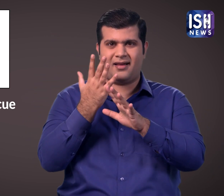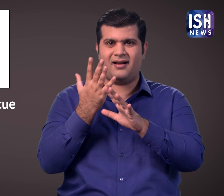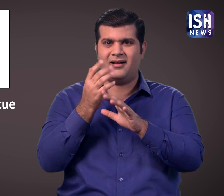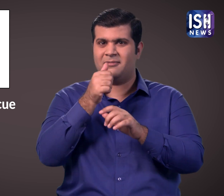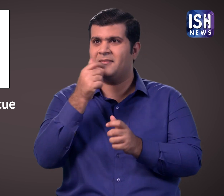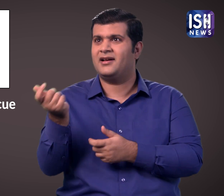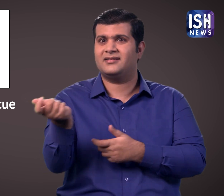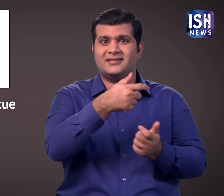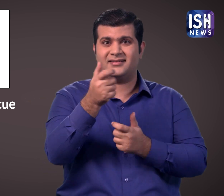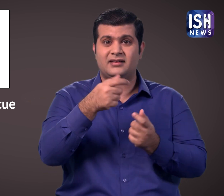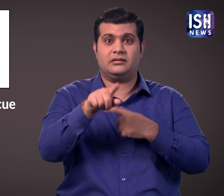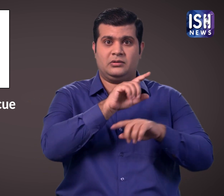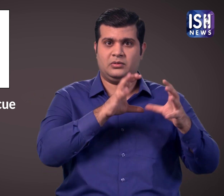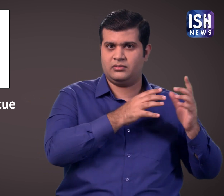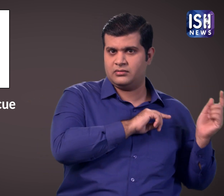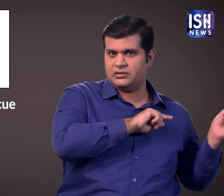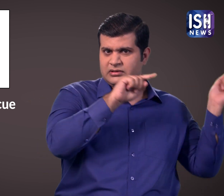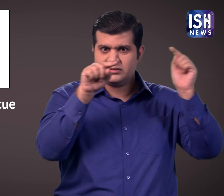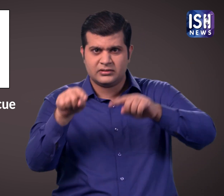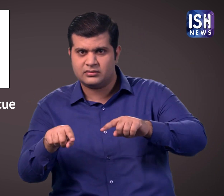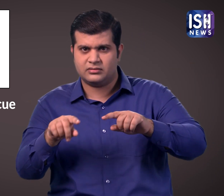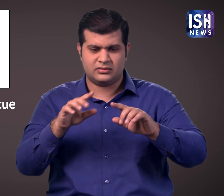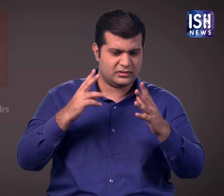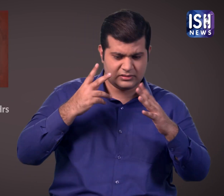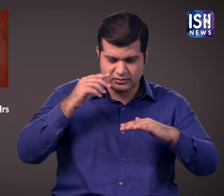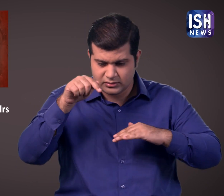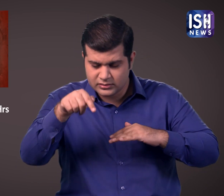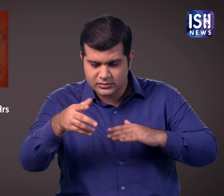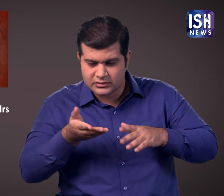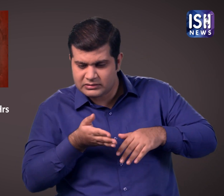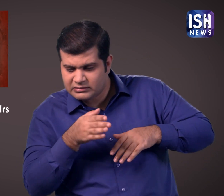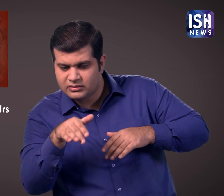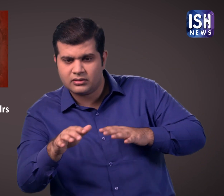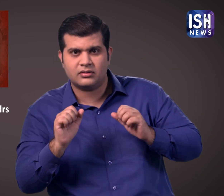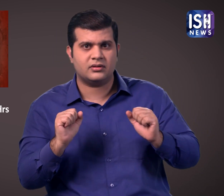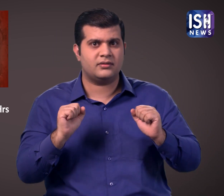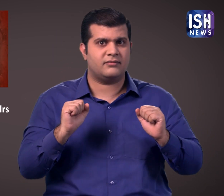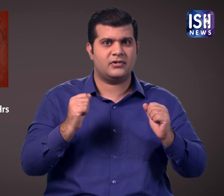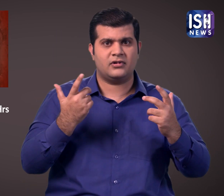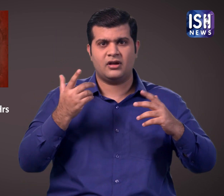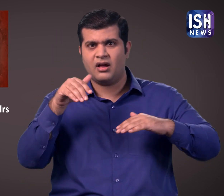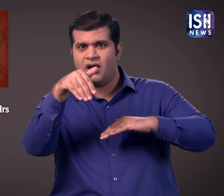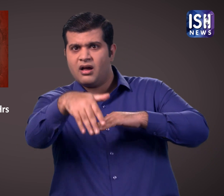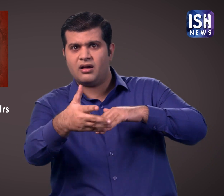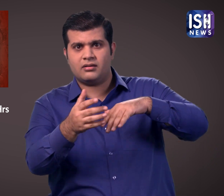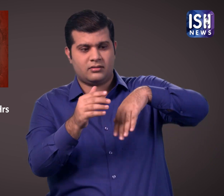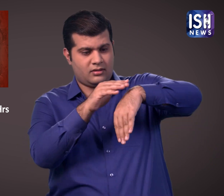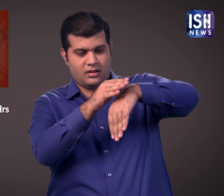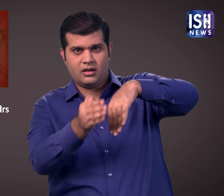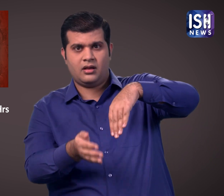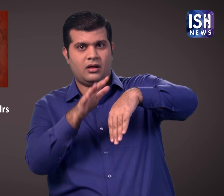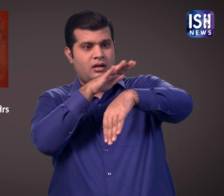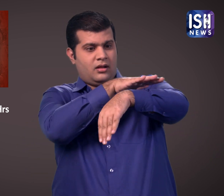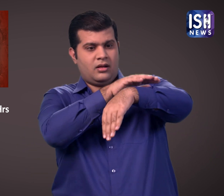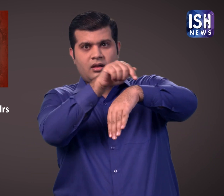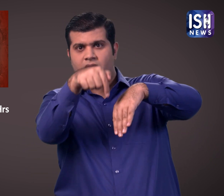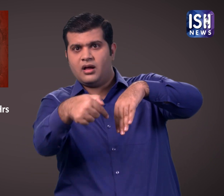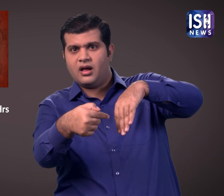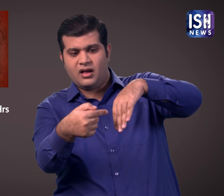केरल फायर और रेस्क्यू की एक यूनिट और पुलिस मौके पर पहुँची वे यह पता लगाने की कोशिश कर रहे थे